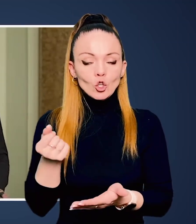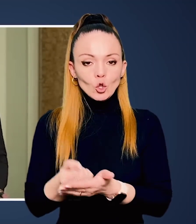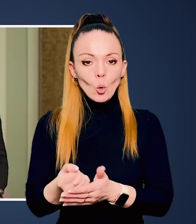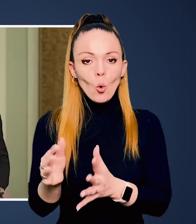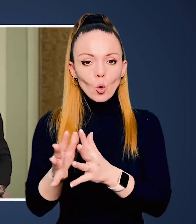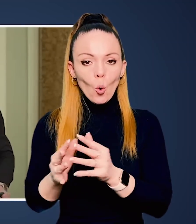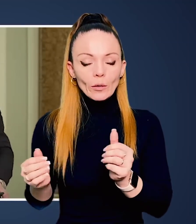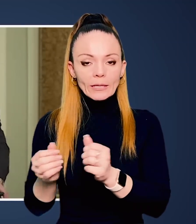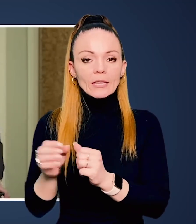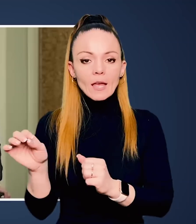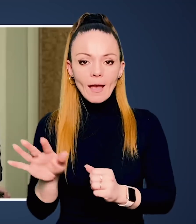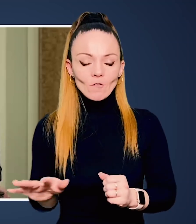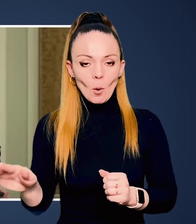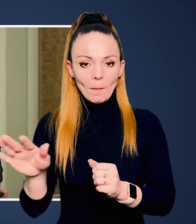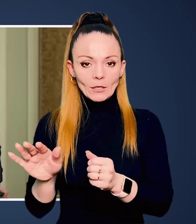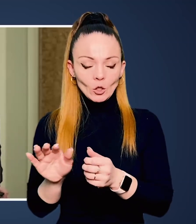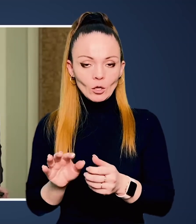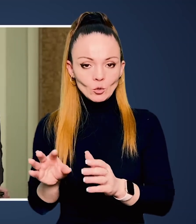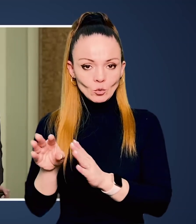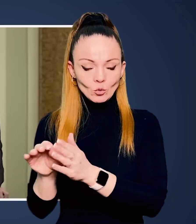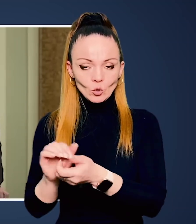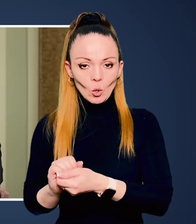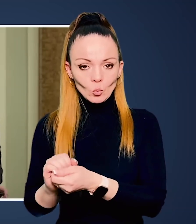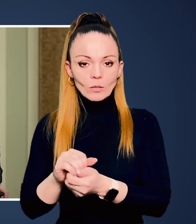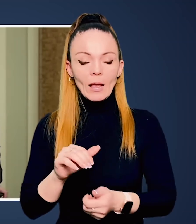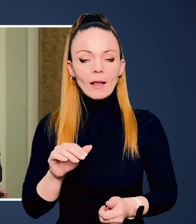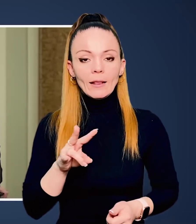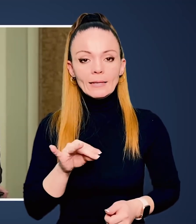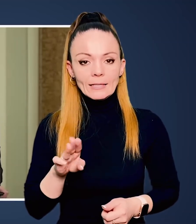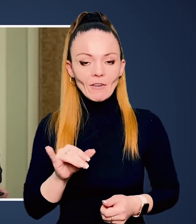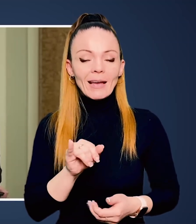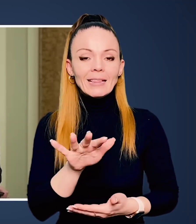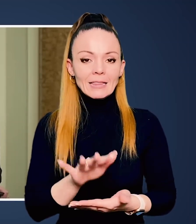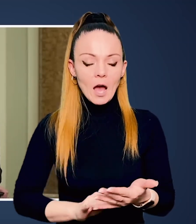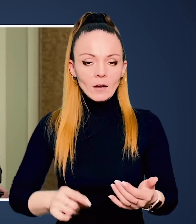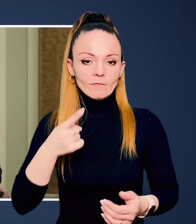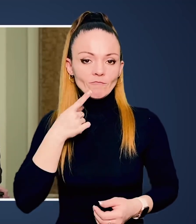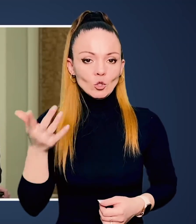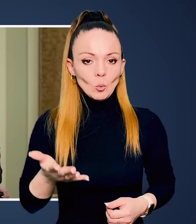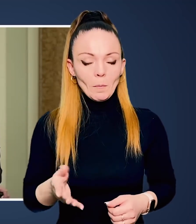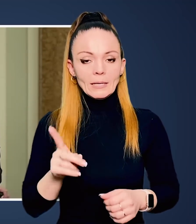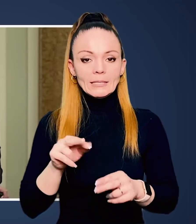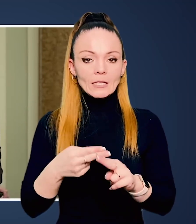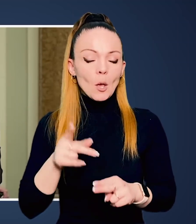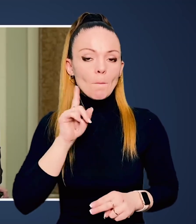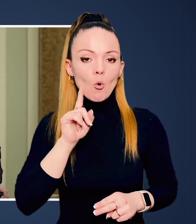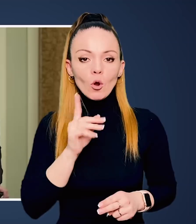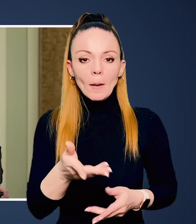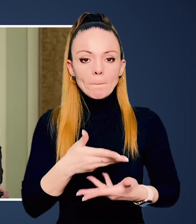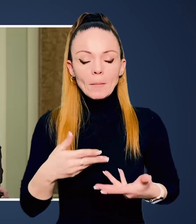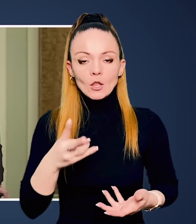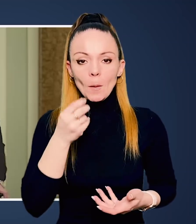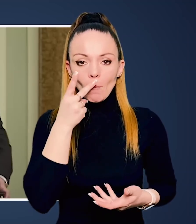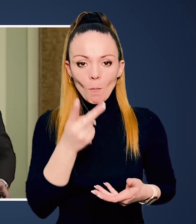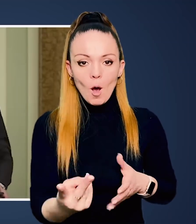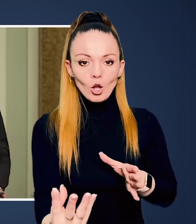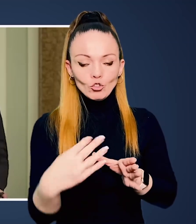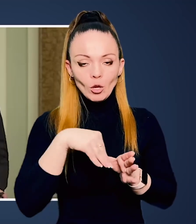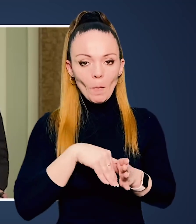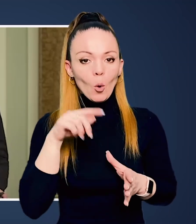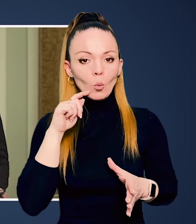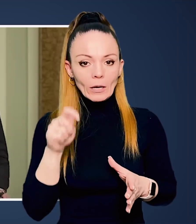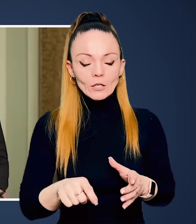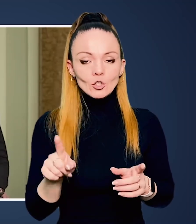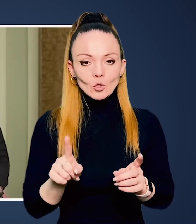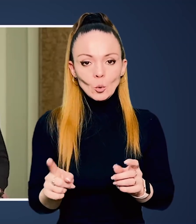Україна належить до родини Європейського Союзу. Литва і далі виступатиме за це, аж поки ми не